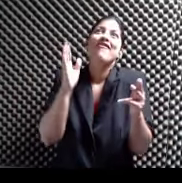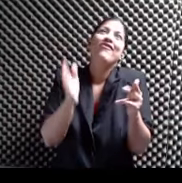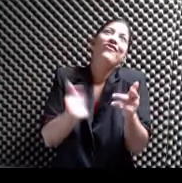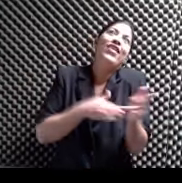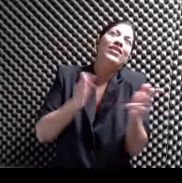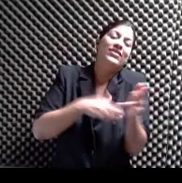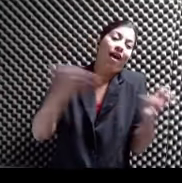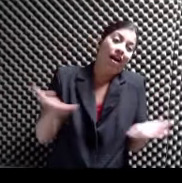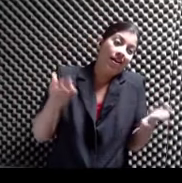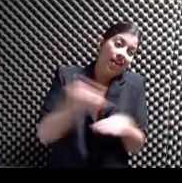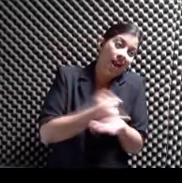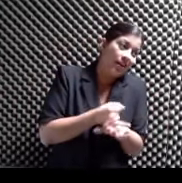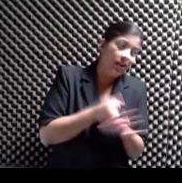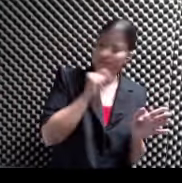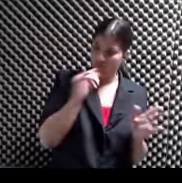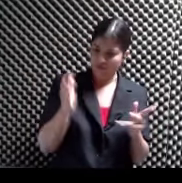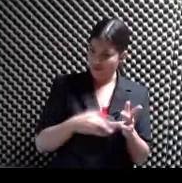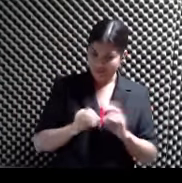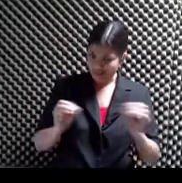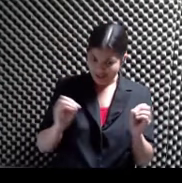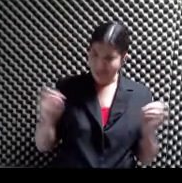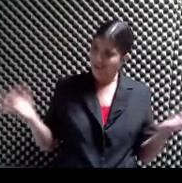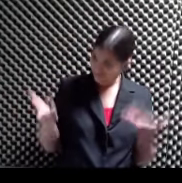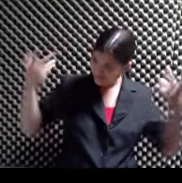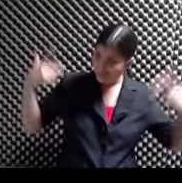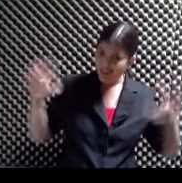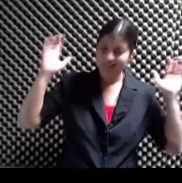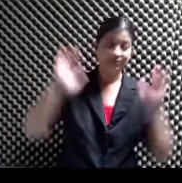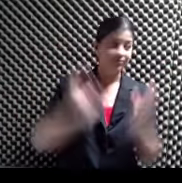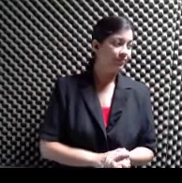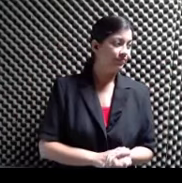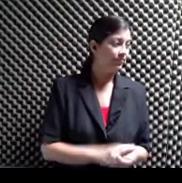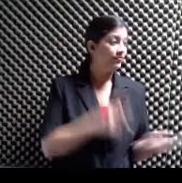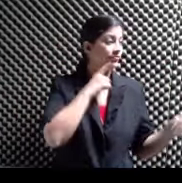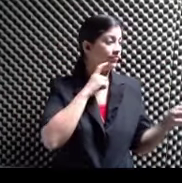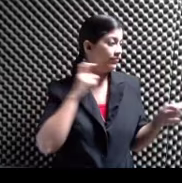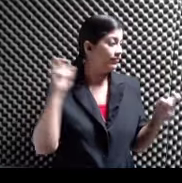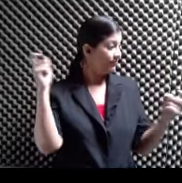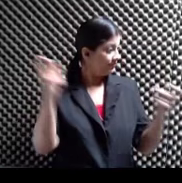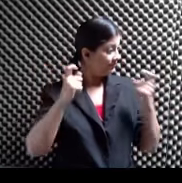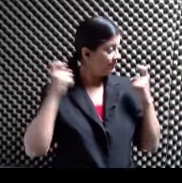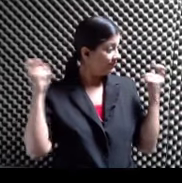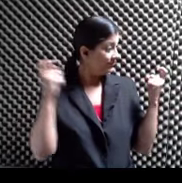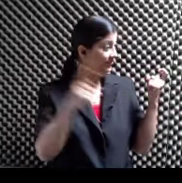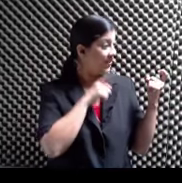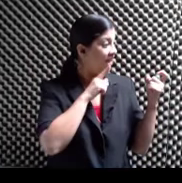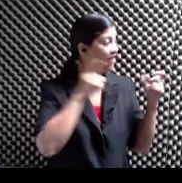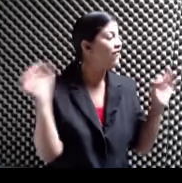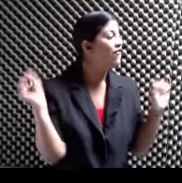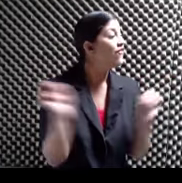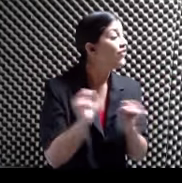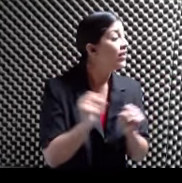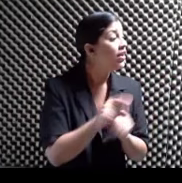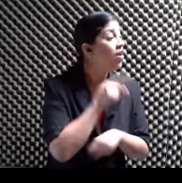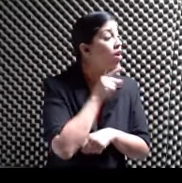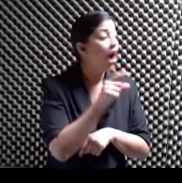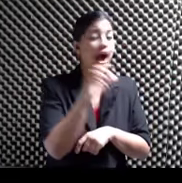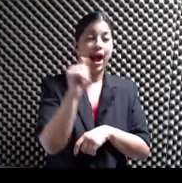No, no nos falta No, ya está Y así que en celebración Al frío Que se vive en Adjunta Igual A la misma vez En